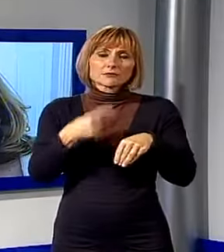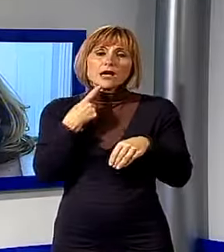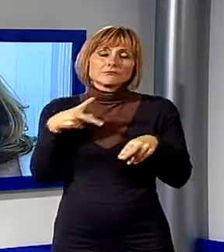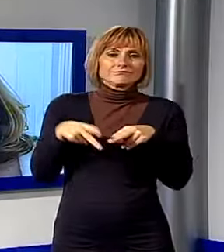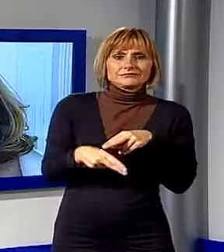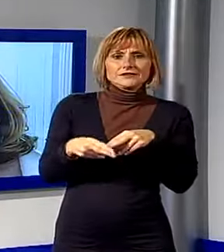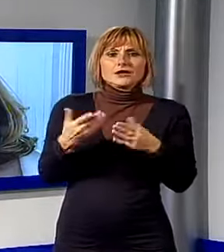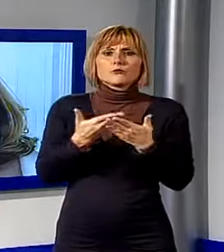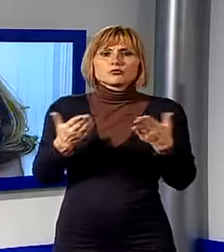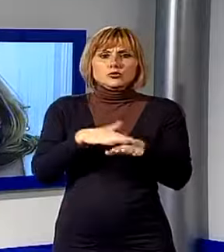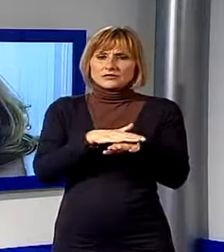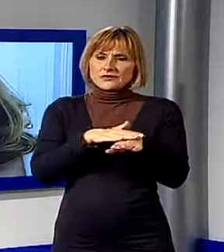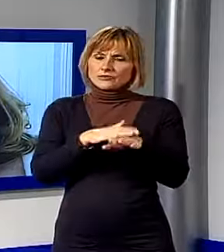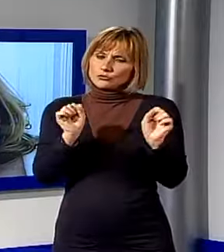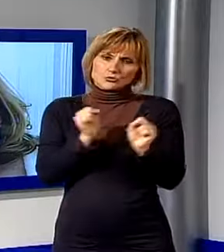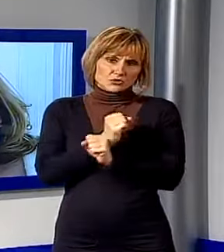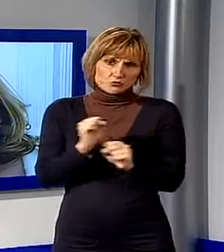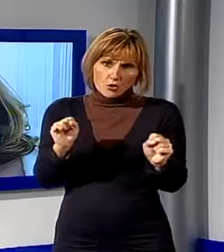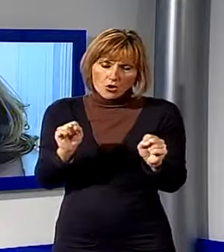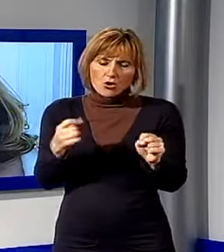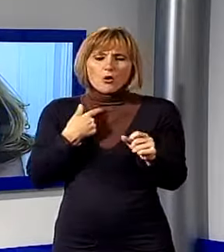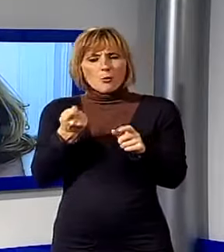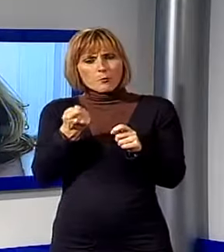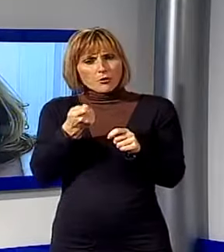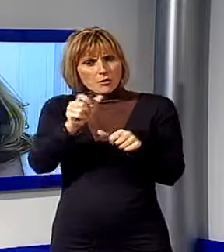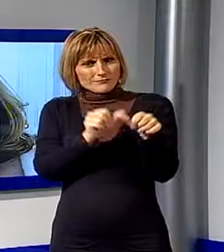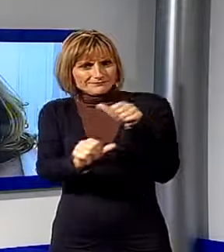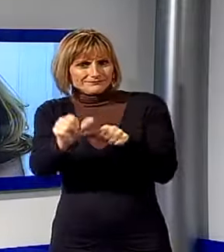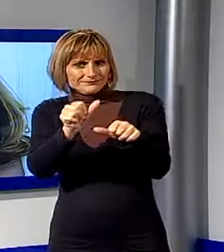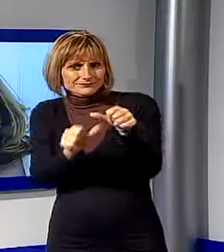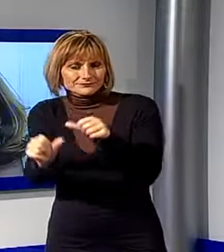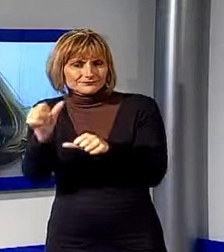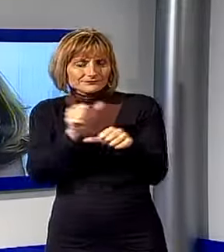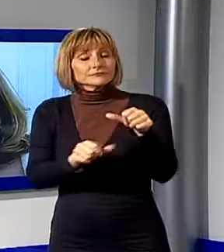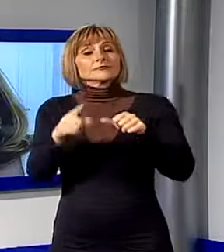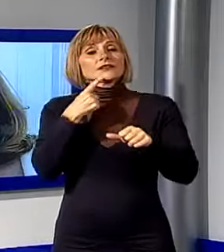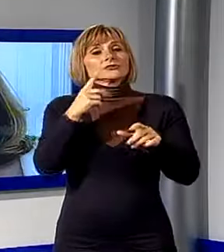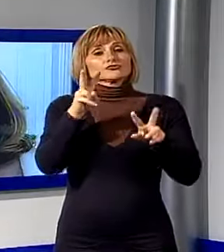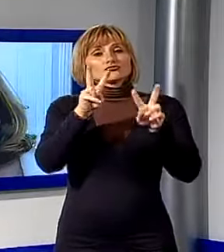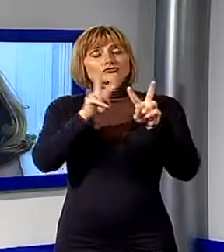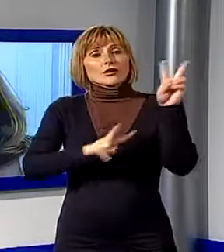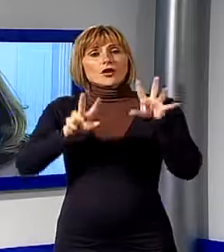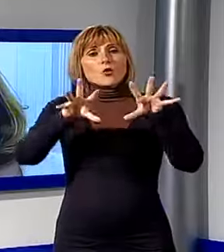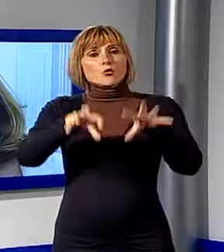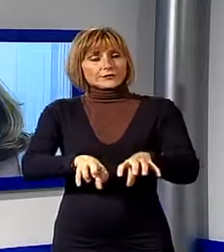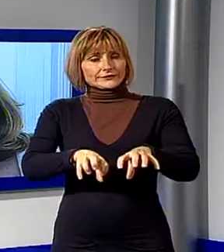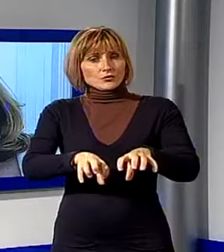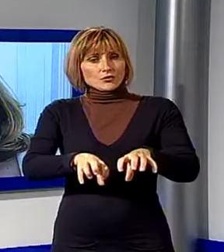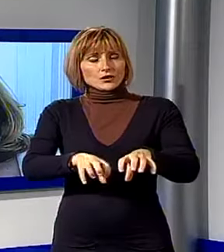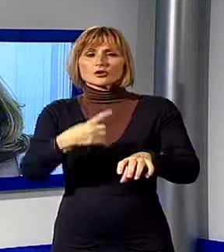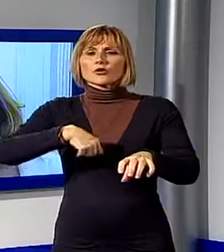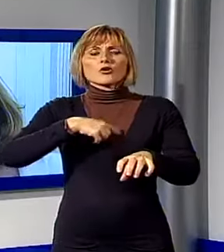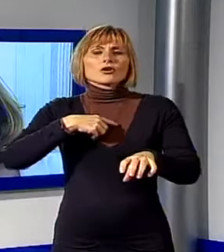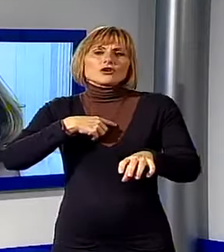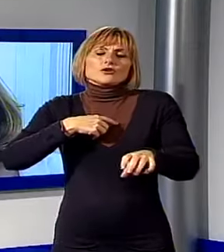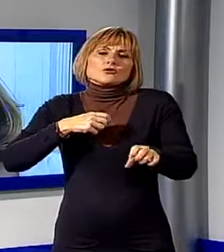interrompere i servizi, diciamo che è un'occupazione della provincia in modo in cui lo possiamo fare perché non possiamo